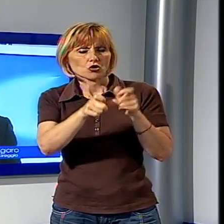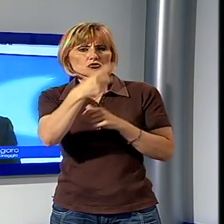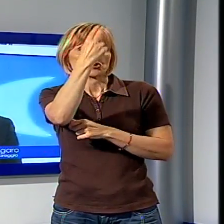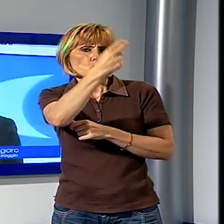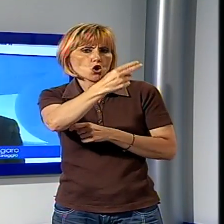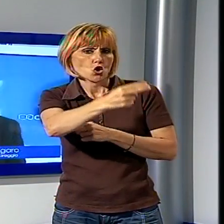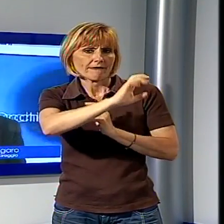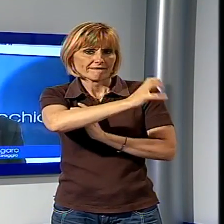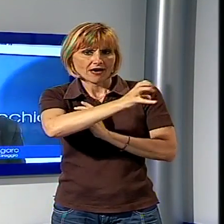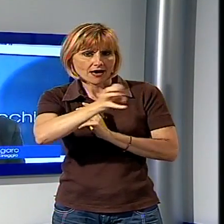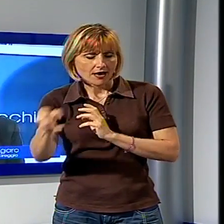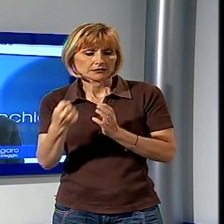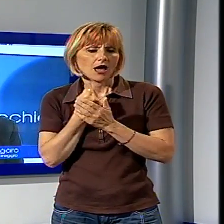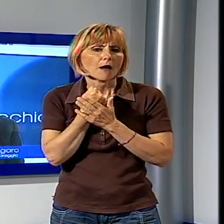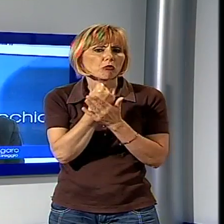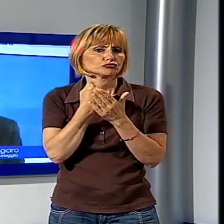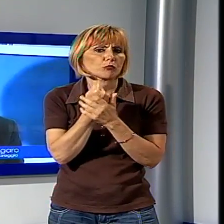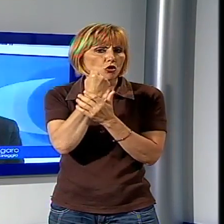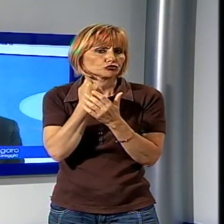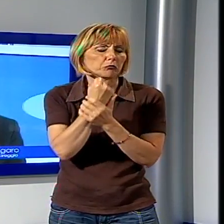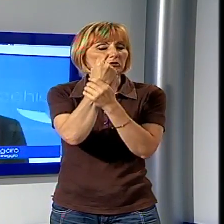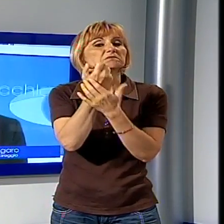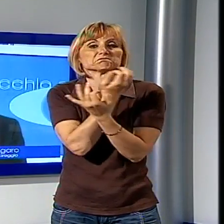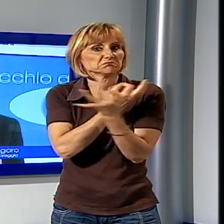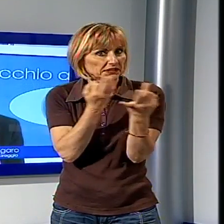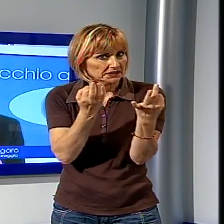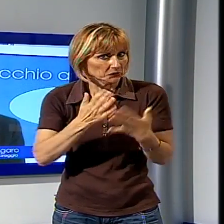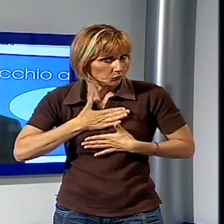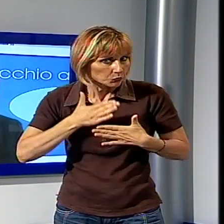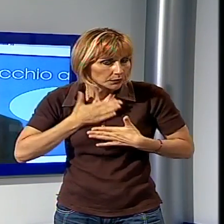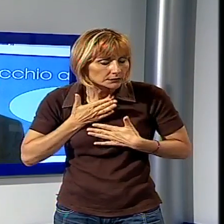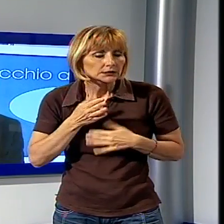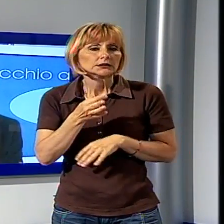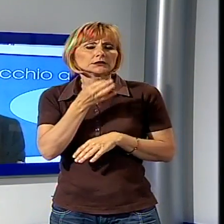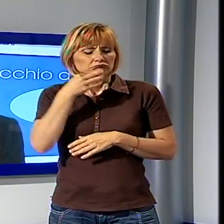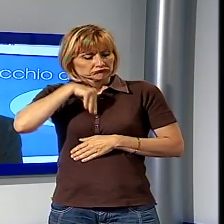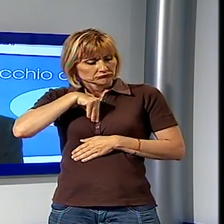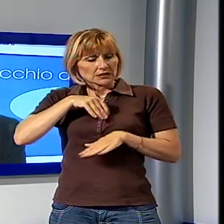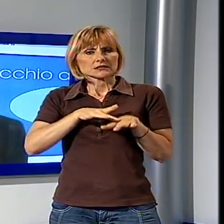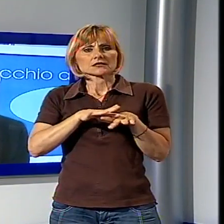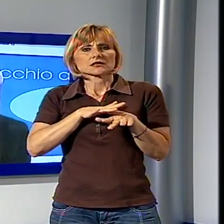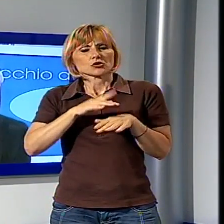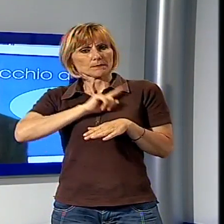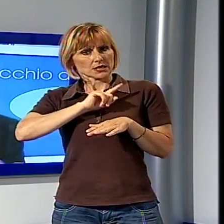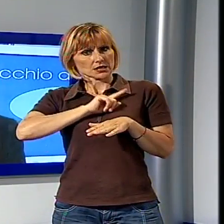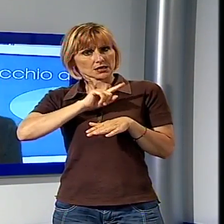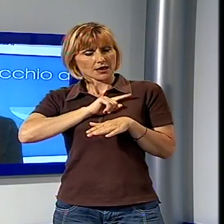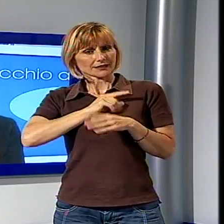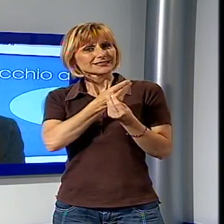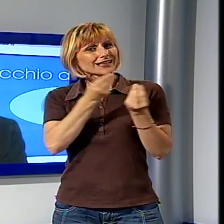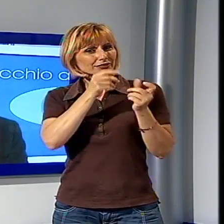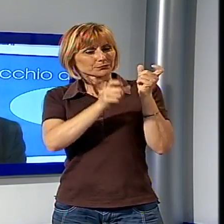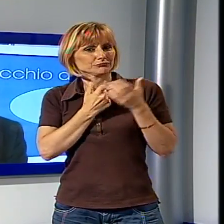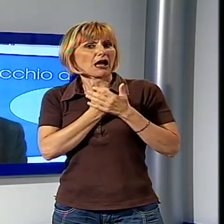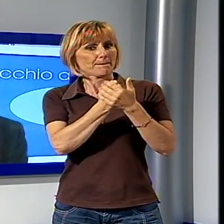mia parte e Caio e Semprono sono della mia parte quindi la sensazione è che ci sia tanta gente della mia parte tantissime